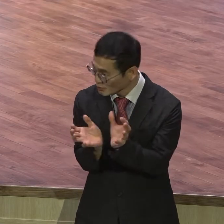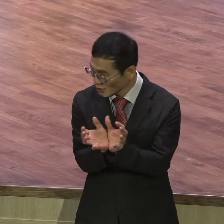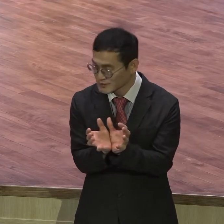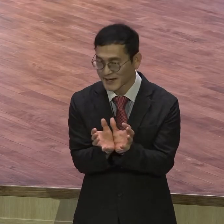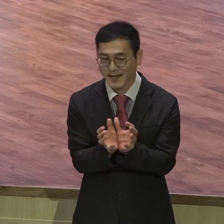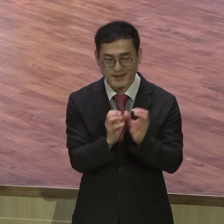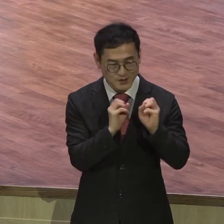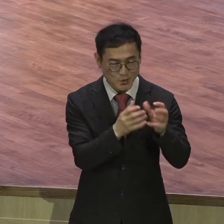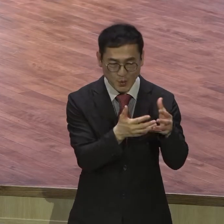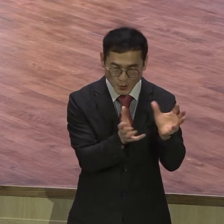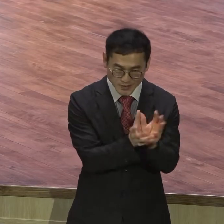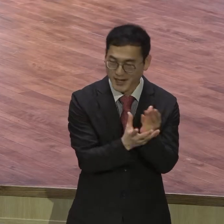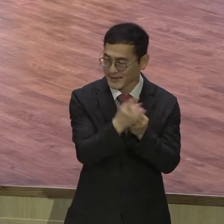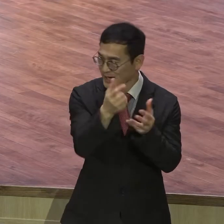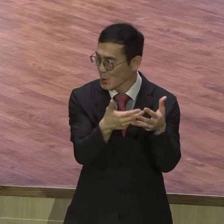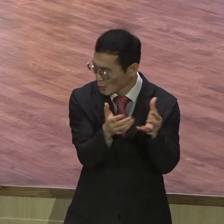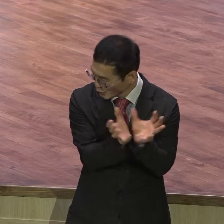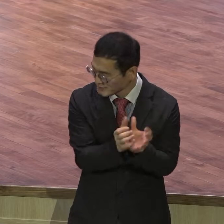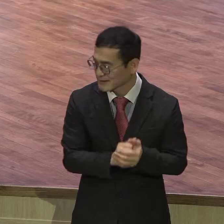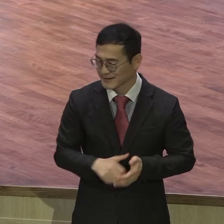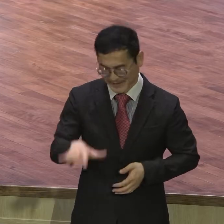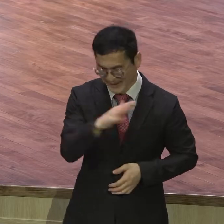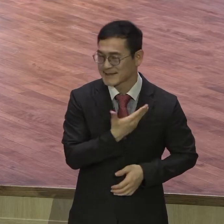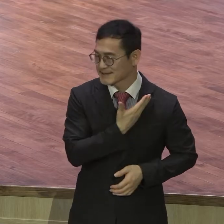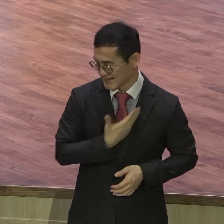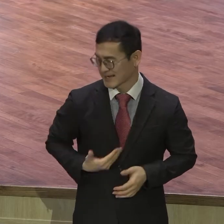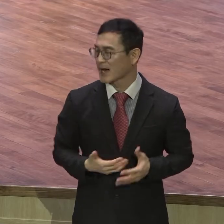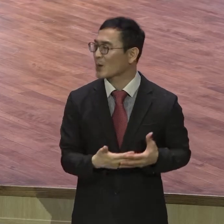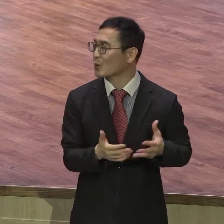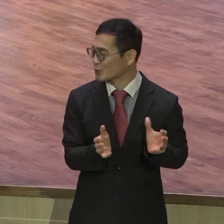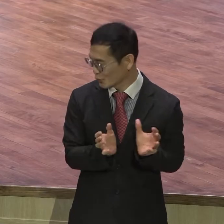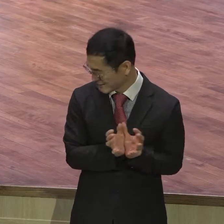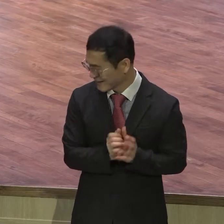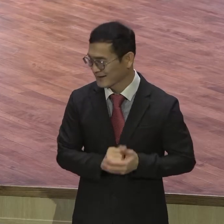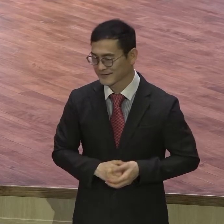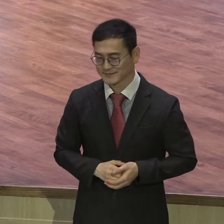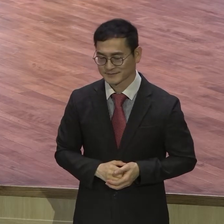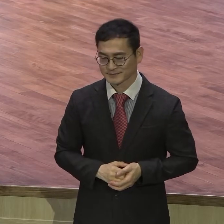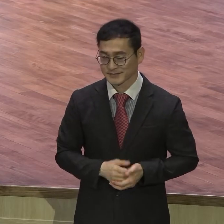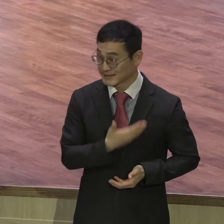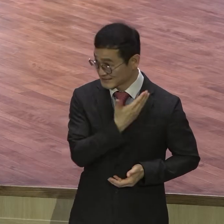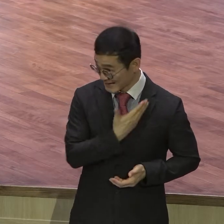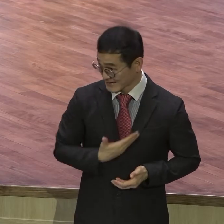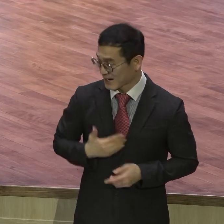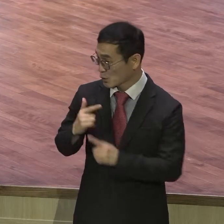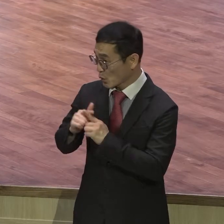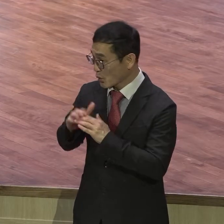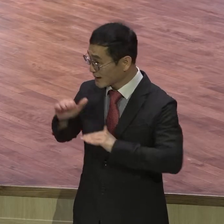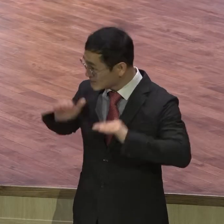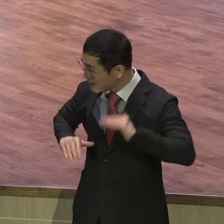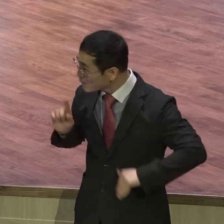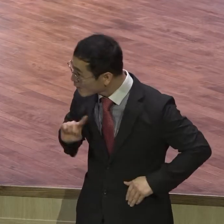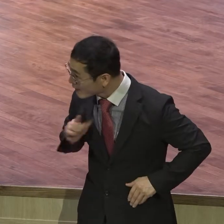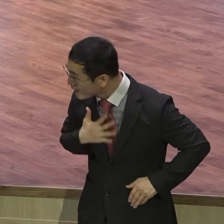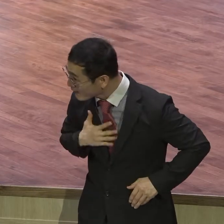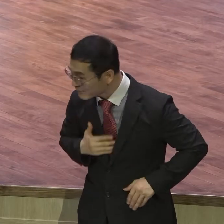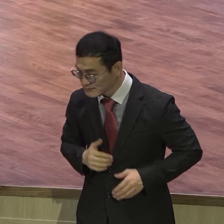원리스 공체입니다 제자들이 제자와 교인의 차이가 뭔지 아십니까 우리 부장님은 교회 오래